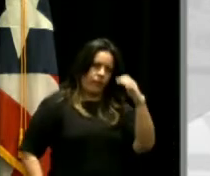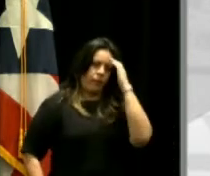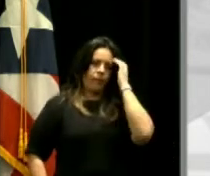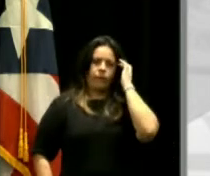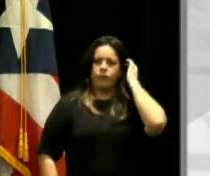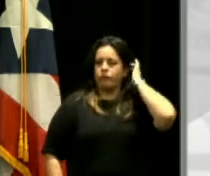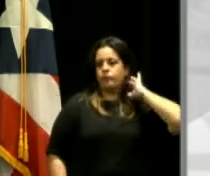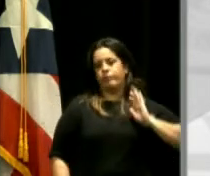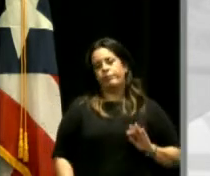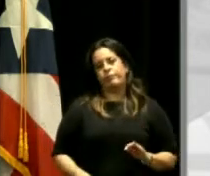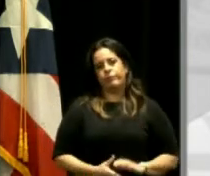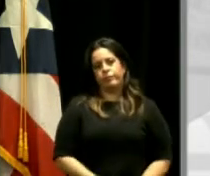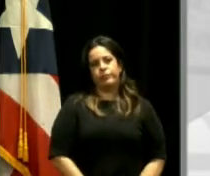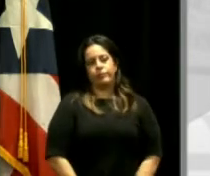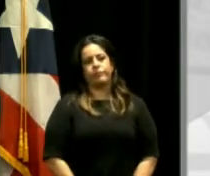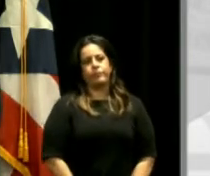drop-off.